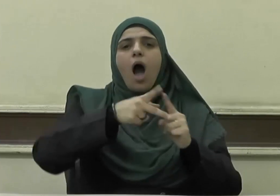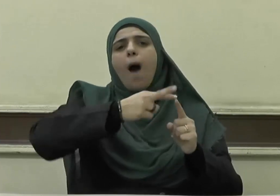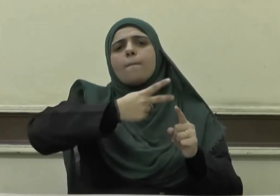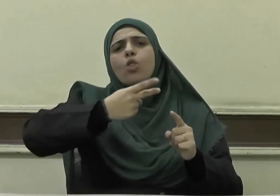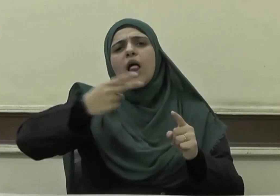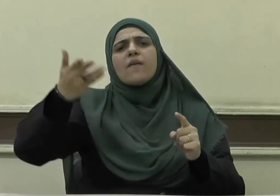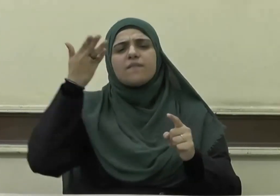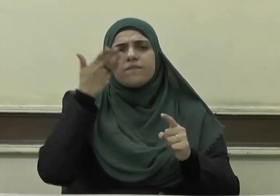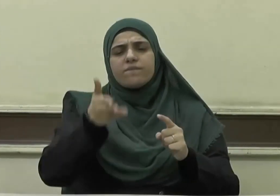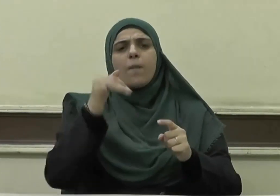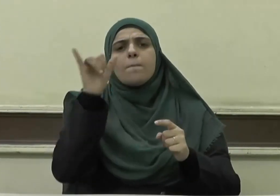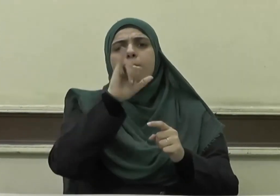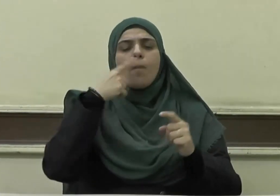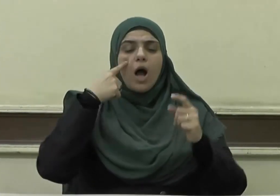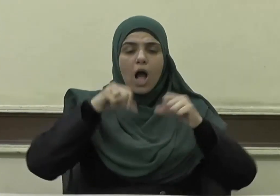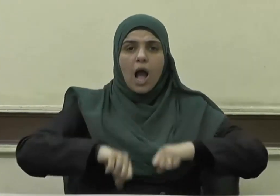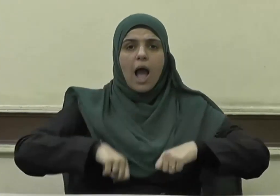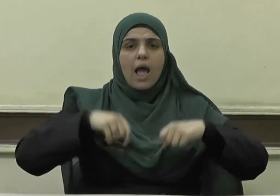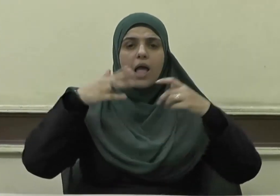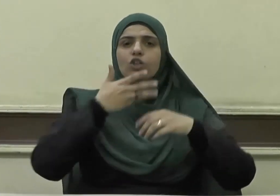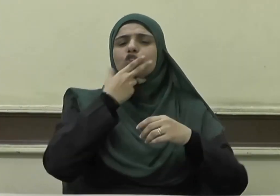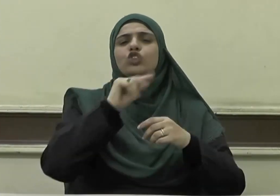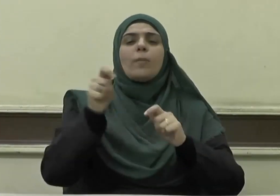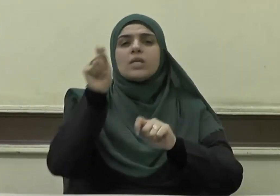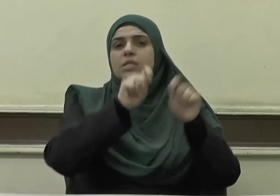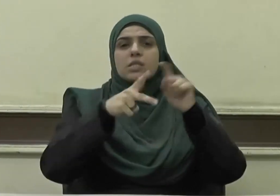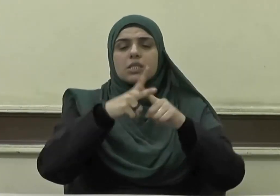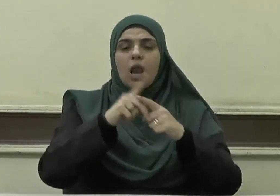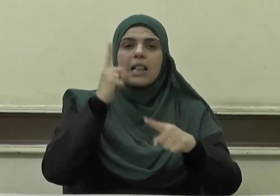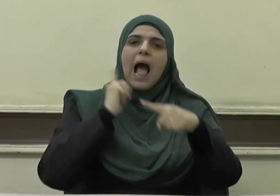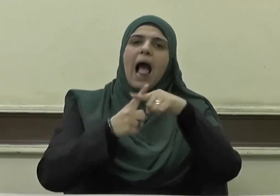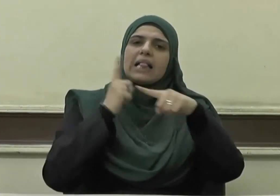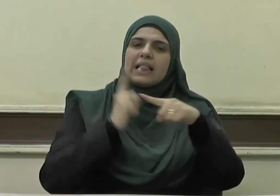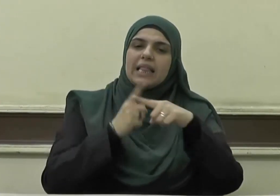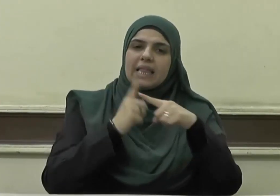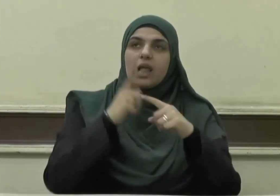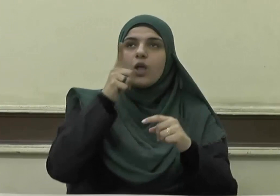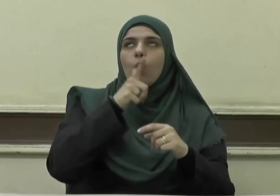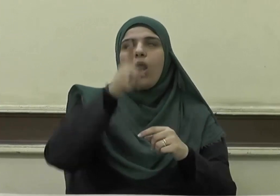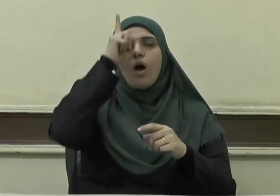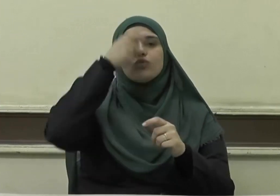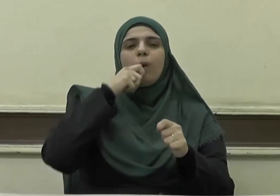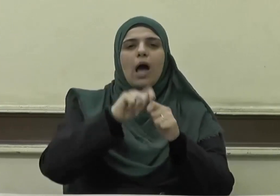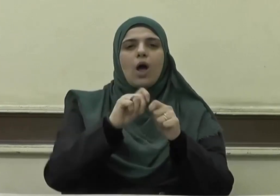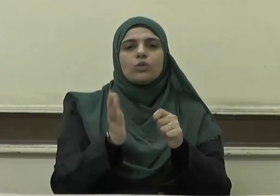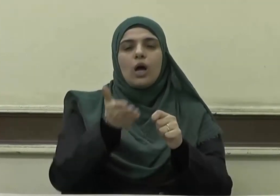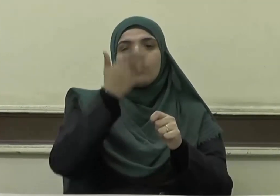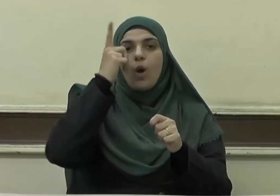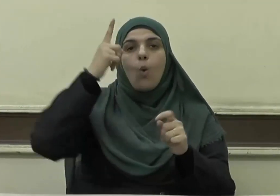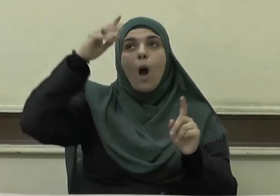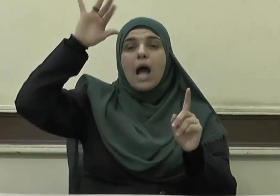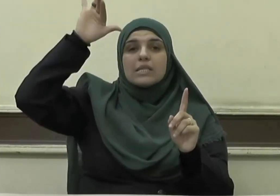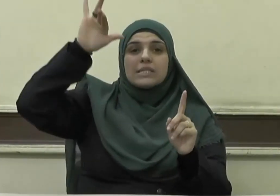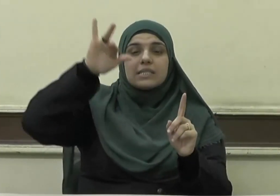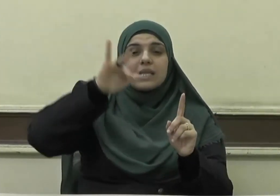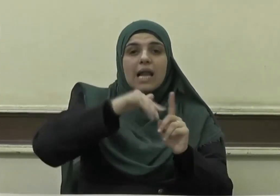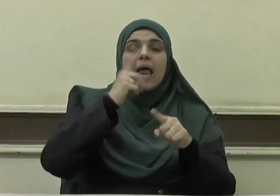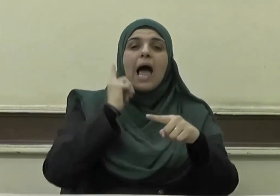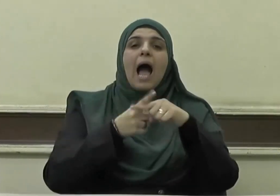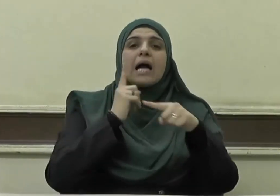مقومات الحياة كصناعة الحديد يقول تعالى وأنزلنا الحديد فيه بأس